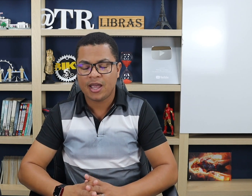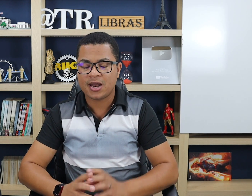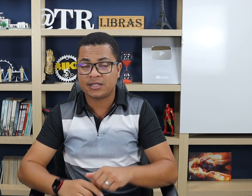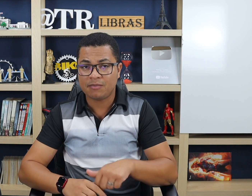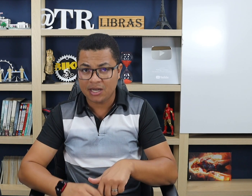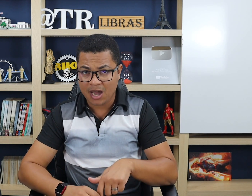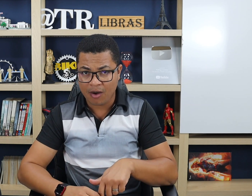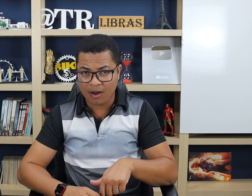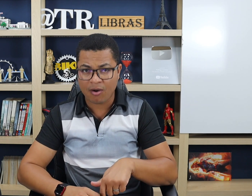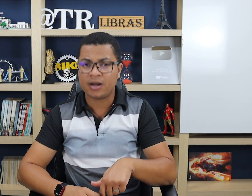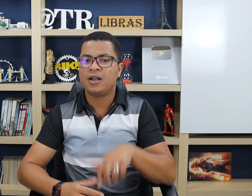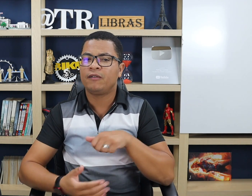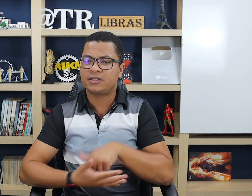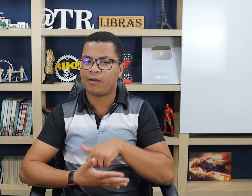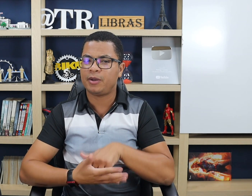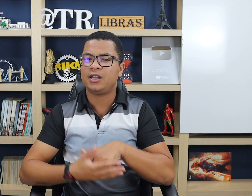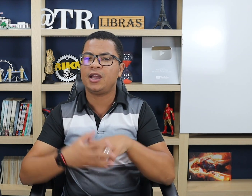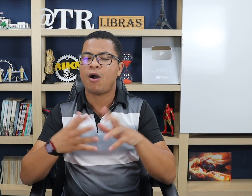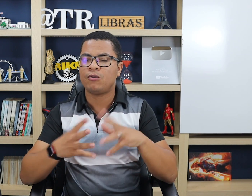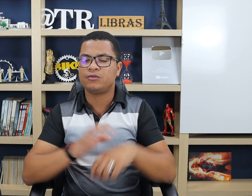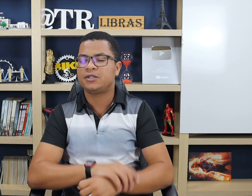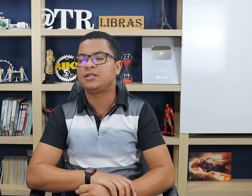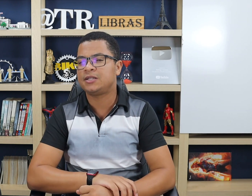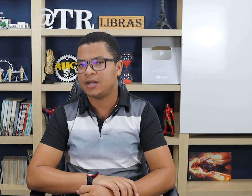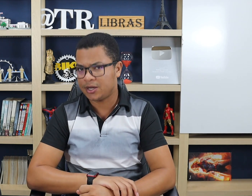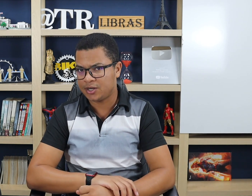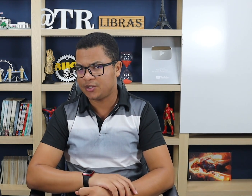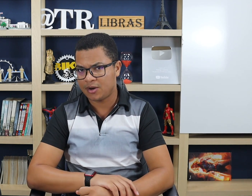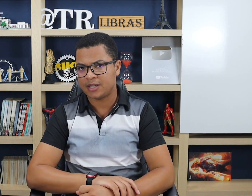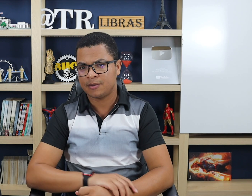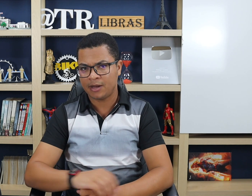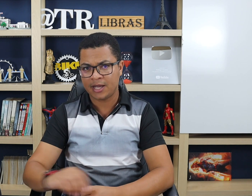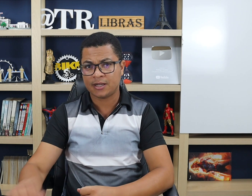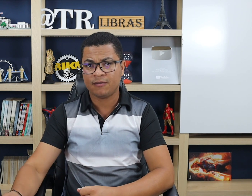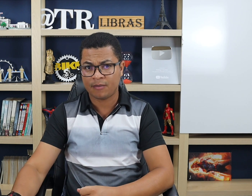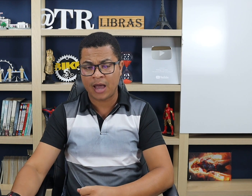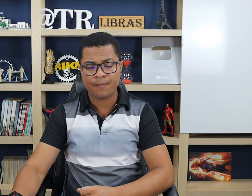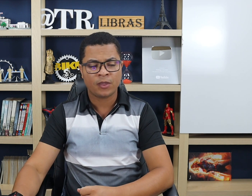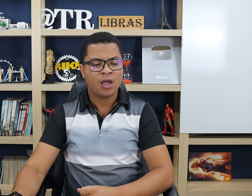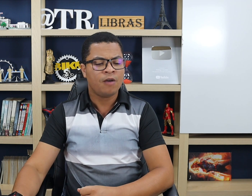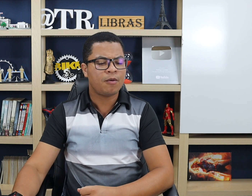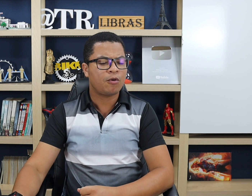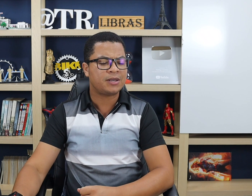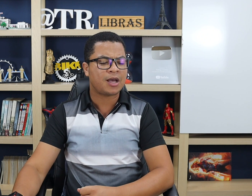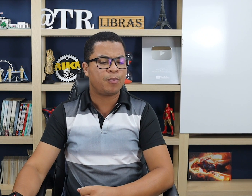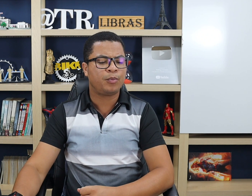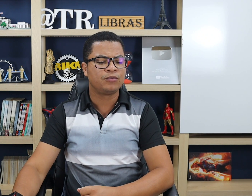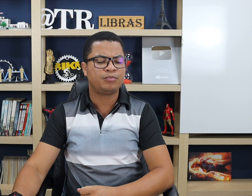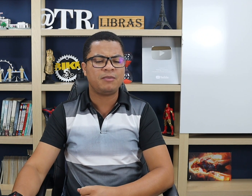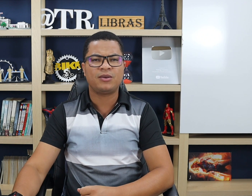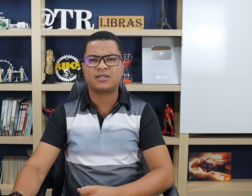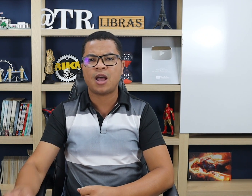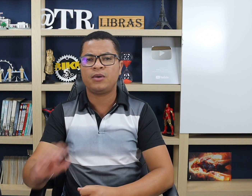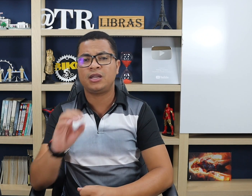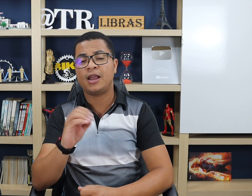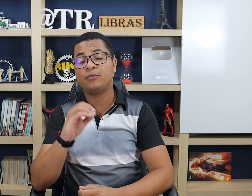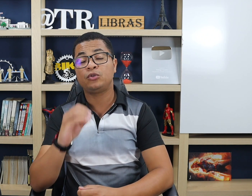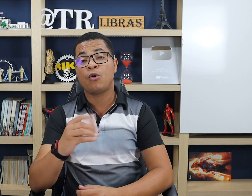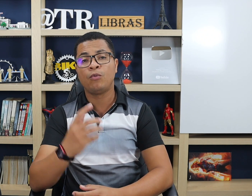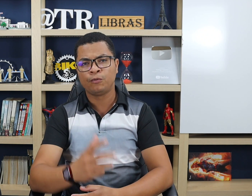E nessa mini aula agora, você vai aprender alguns desses sinais direcionais. Beleza? Vamos lá? Vamos começar com o primeiro sinal aí, que ele é muito comum.